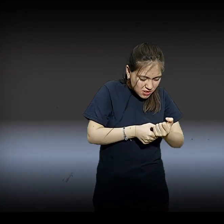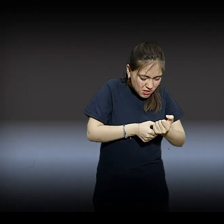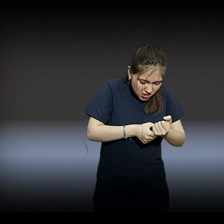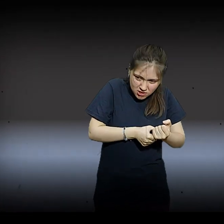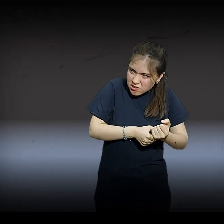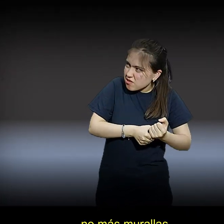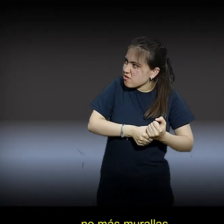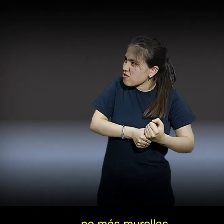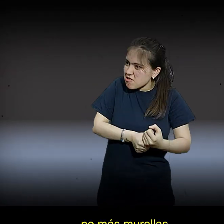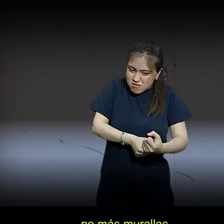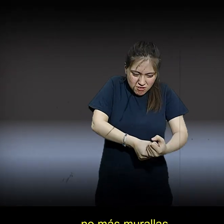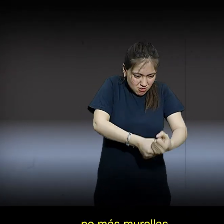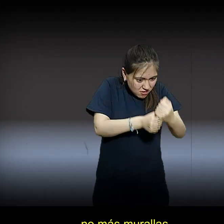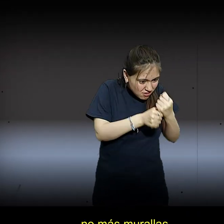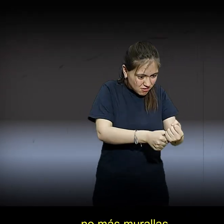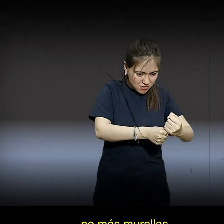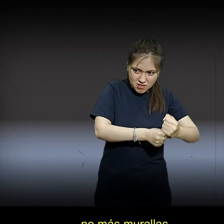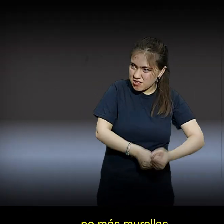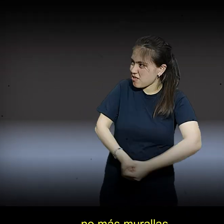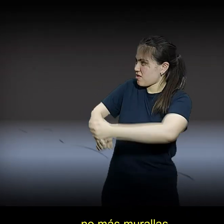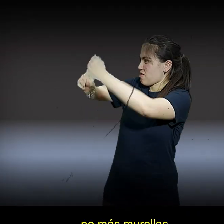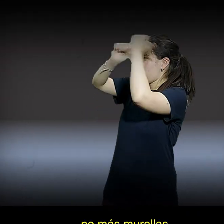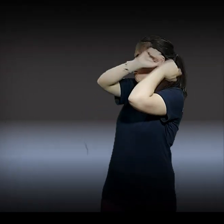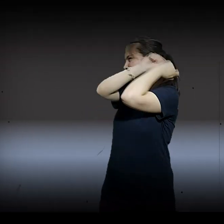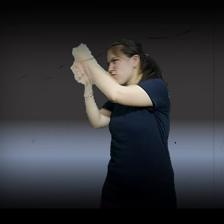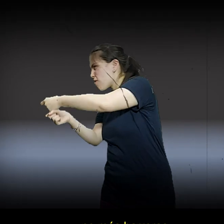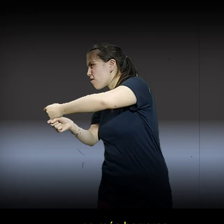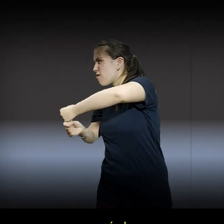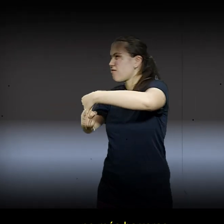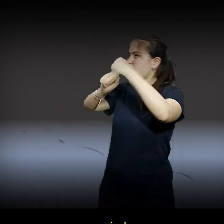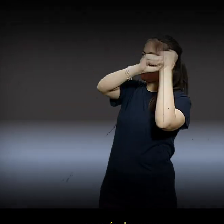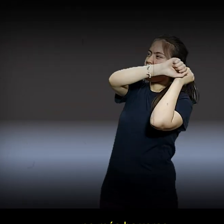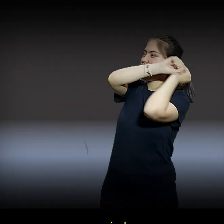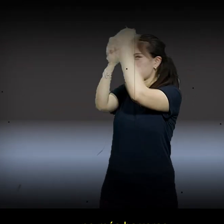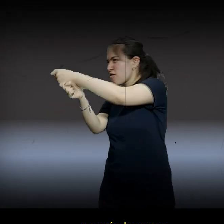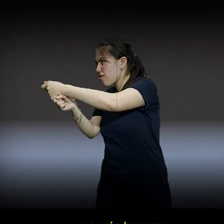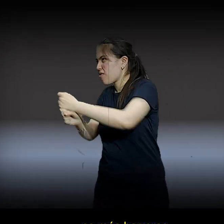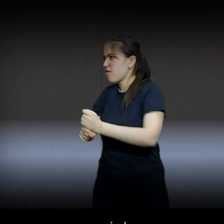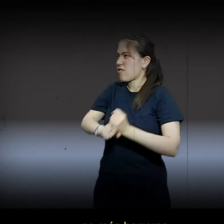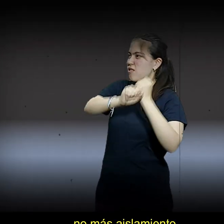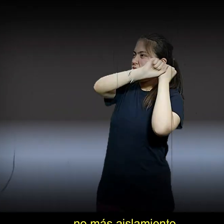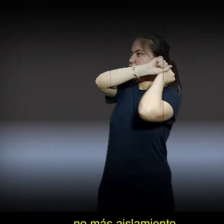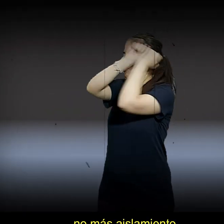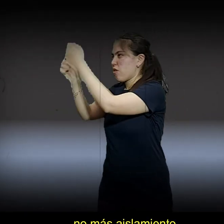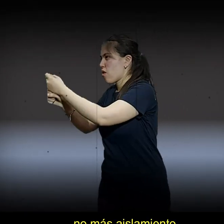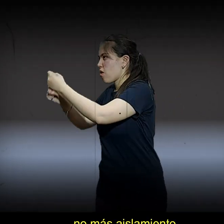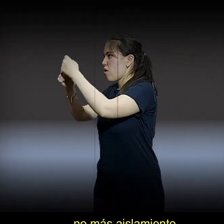No más murallas. No más barreras. No más aislamiento.